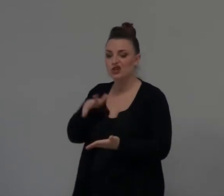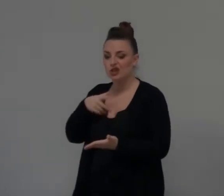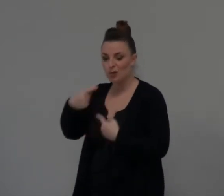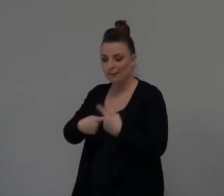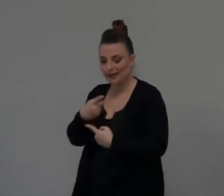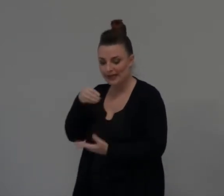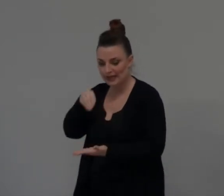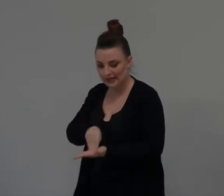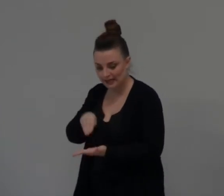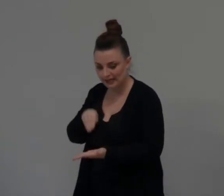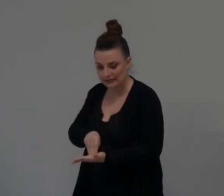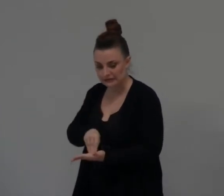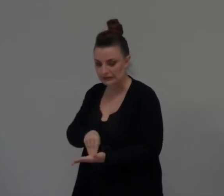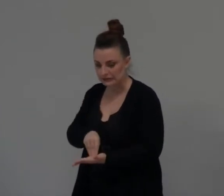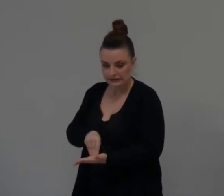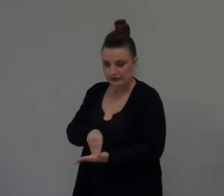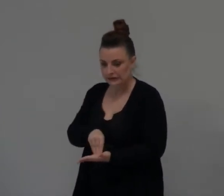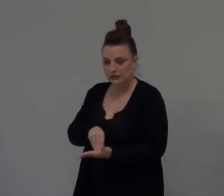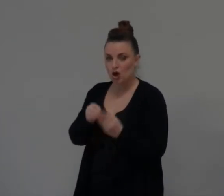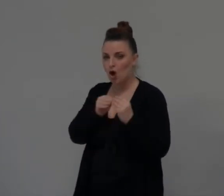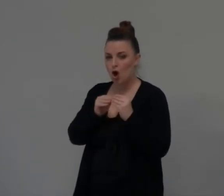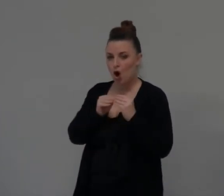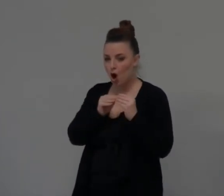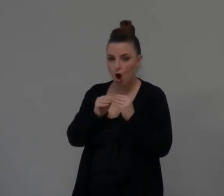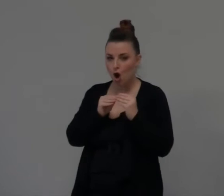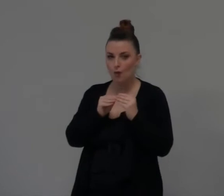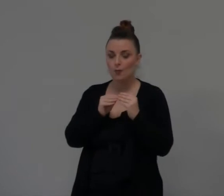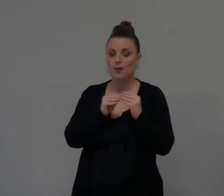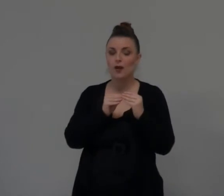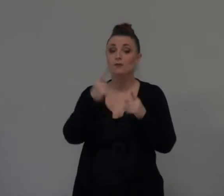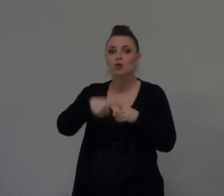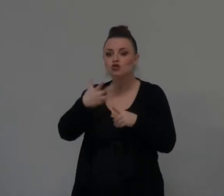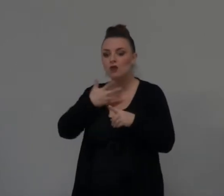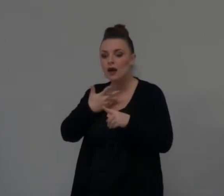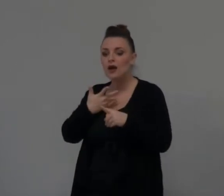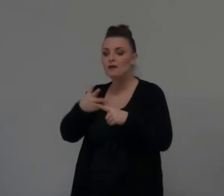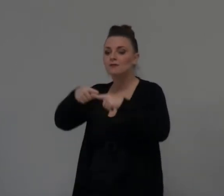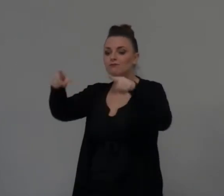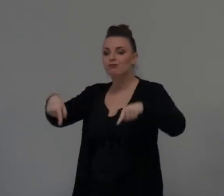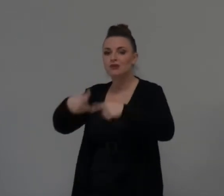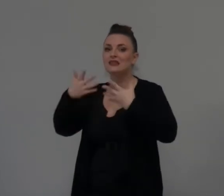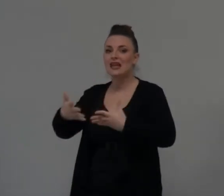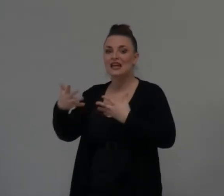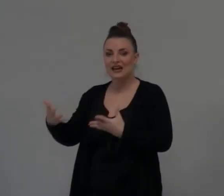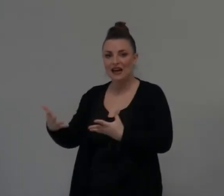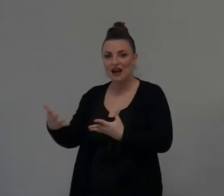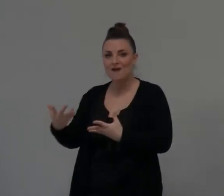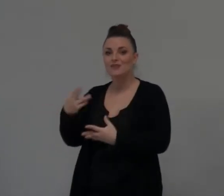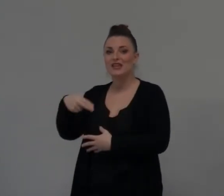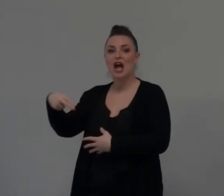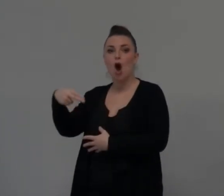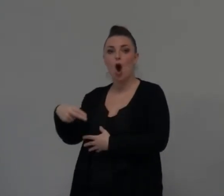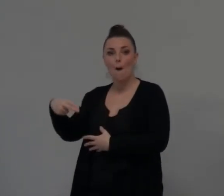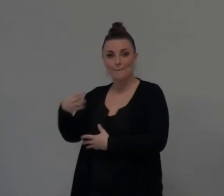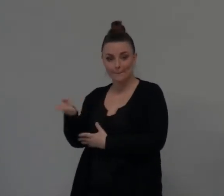differente E soprattutto Purtroppo c'era di mezzo La terra La terra di Naomi Ora la sua terra Da sempre